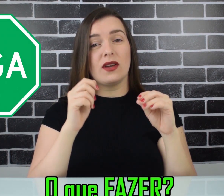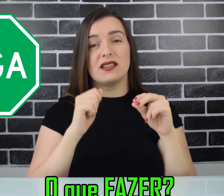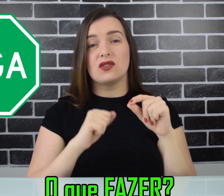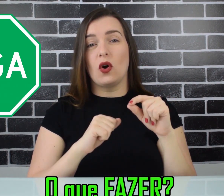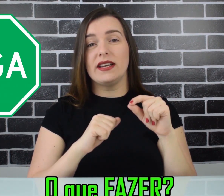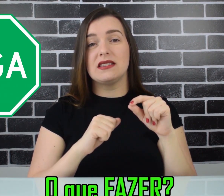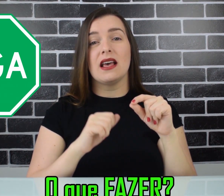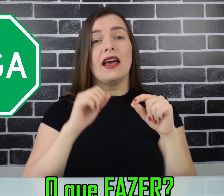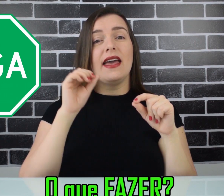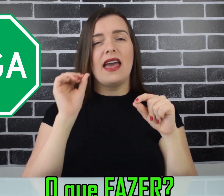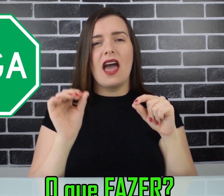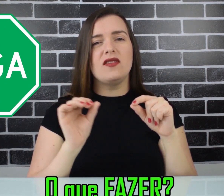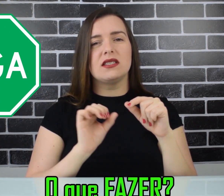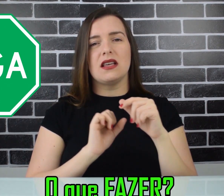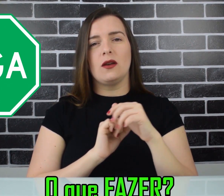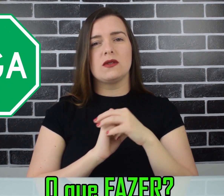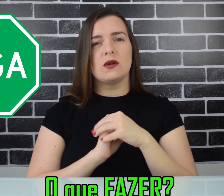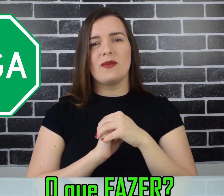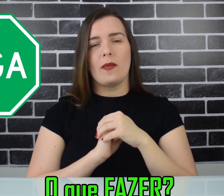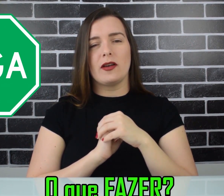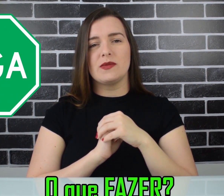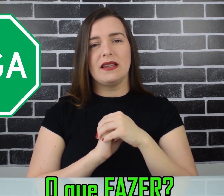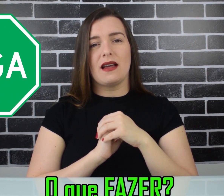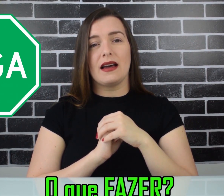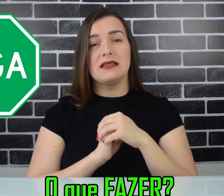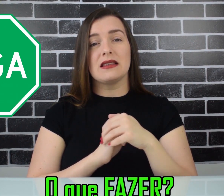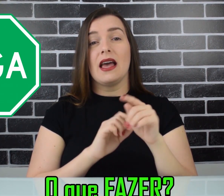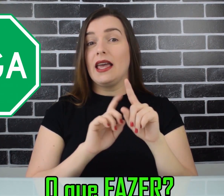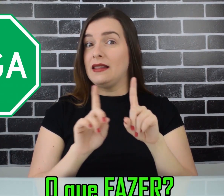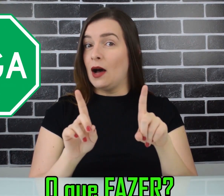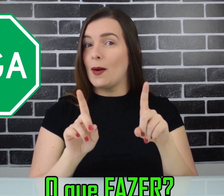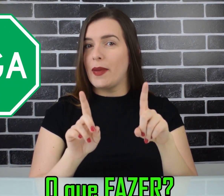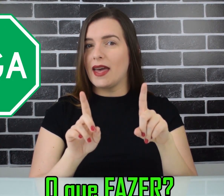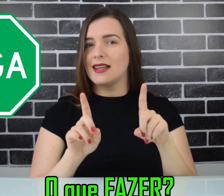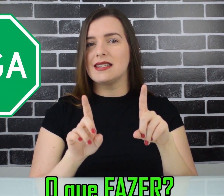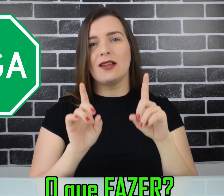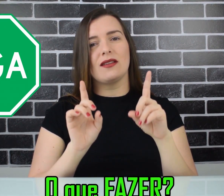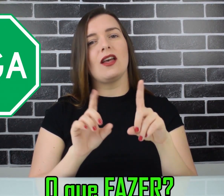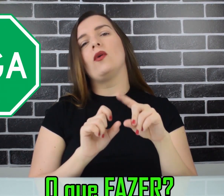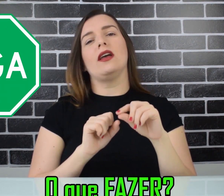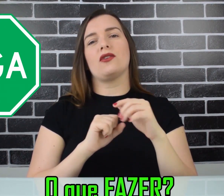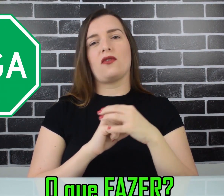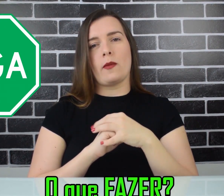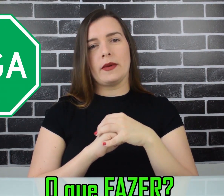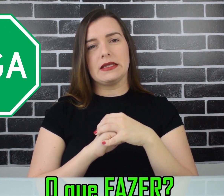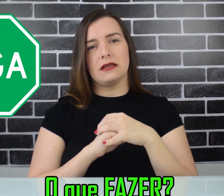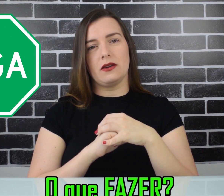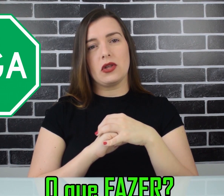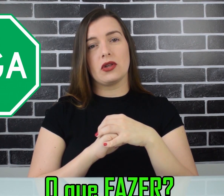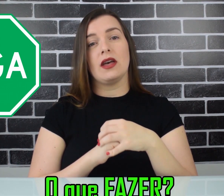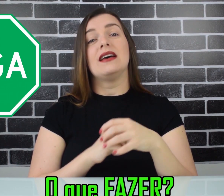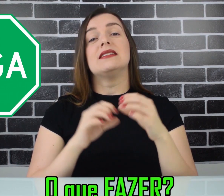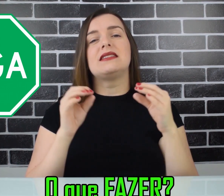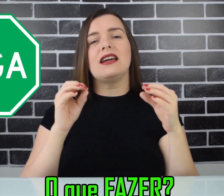questões e revisando seus mapas mentais? E não apenas lendo a teoria de forma amassante? Ser